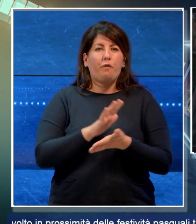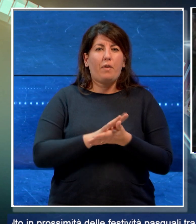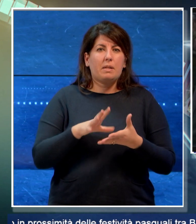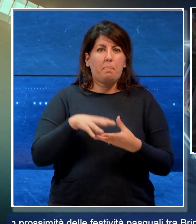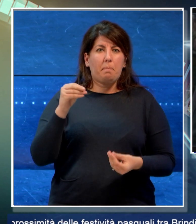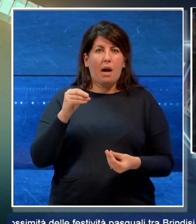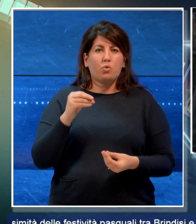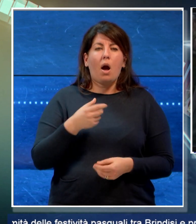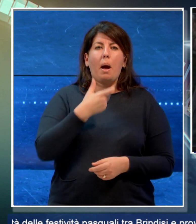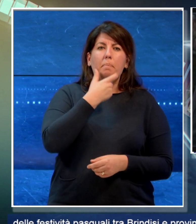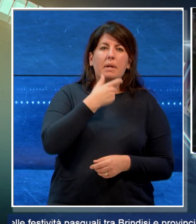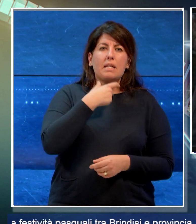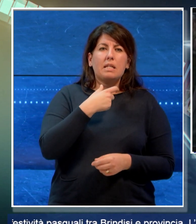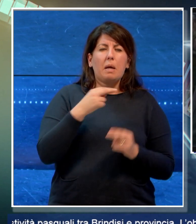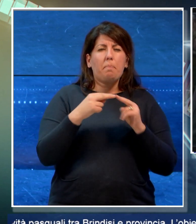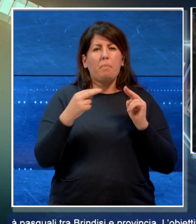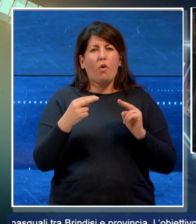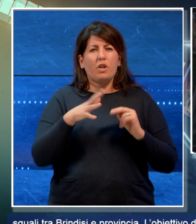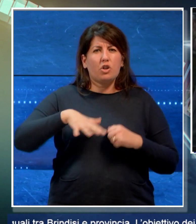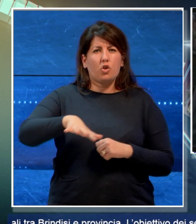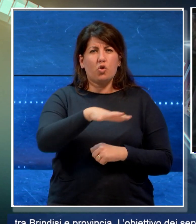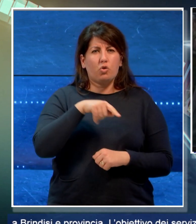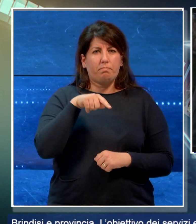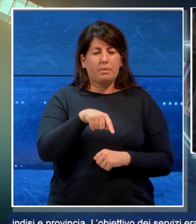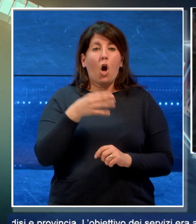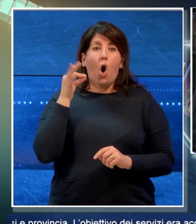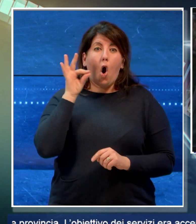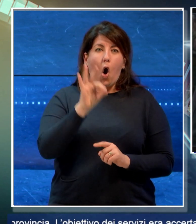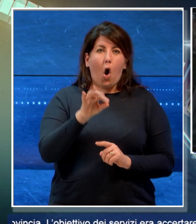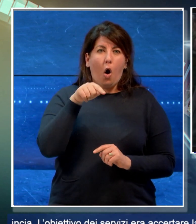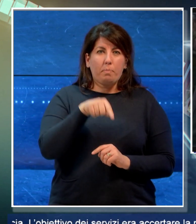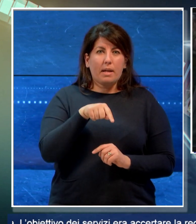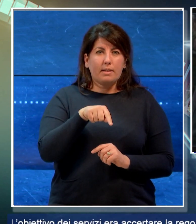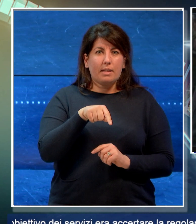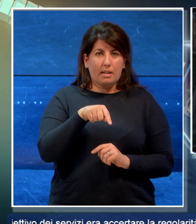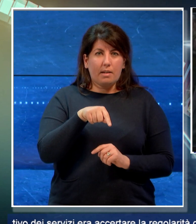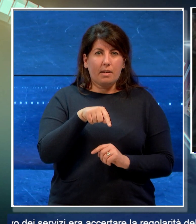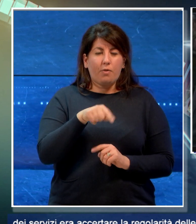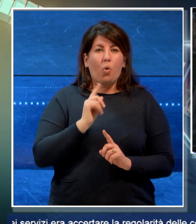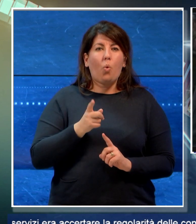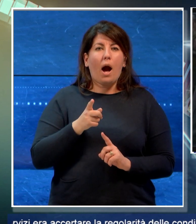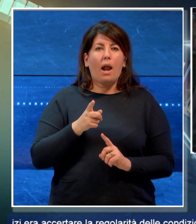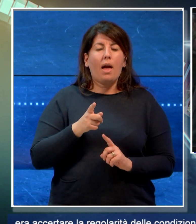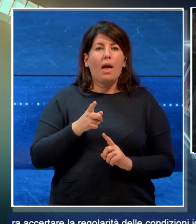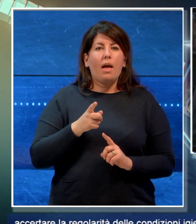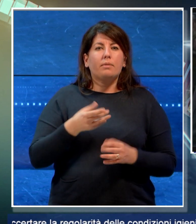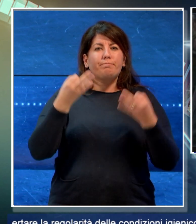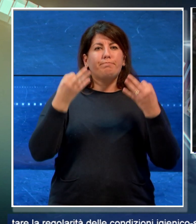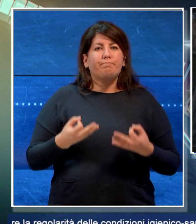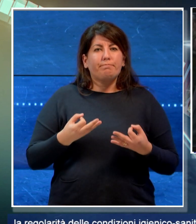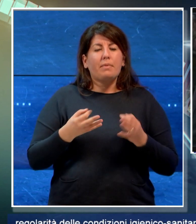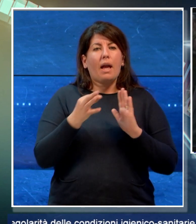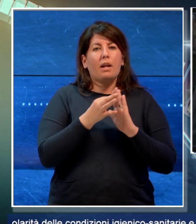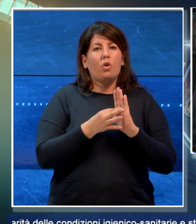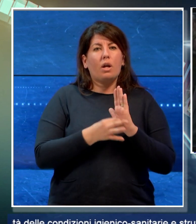Brindisi e provincia. L'obiettivo dei servizi era accertare la regolarità delle